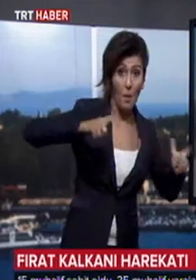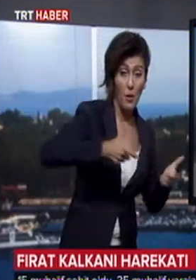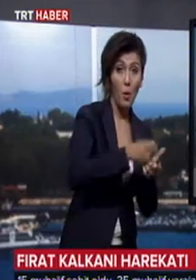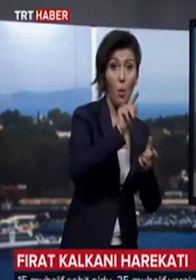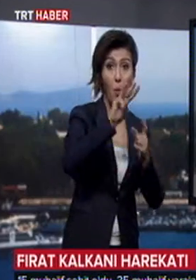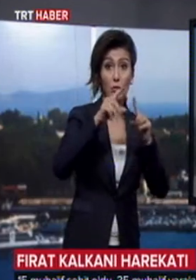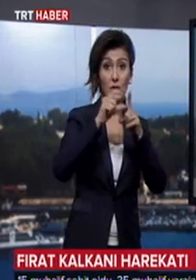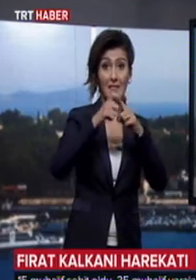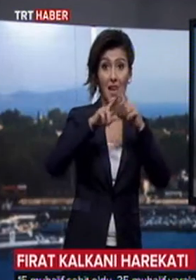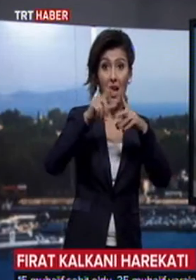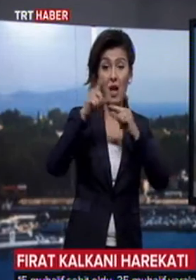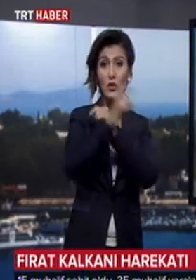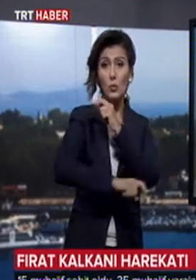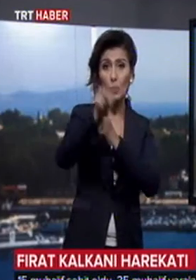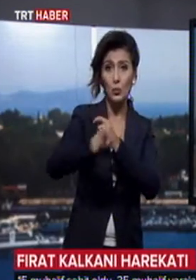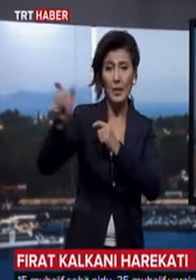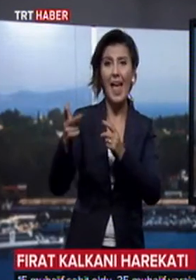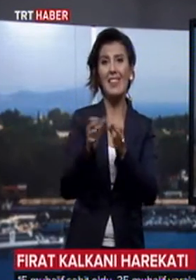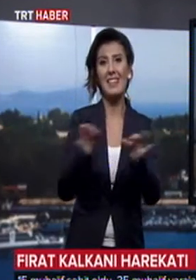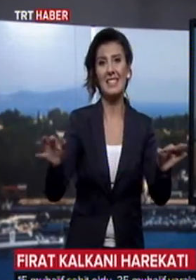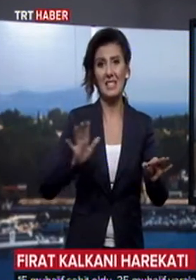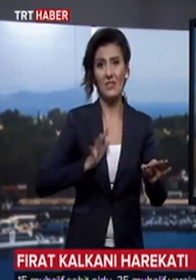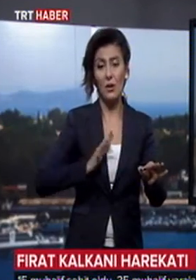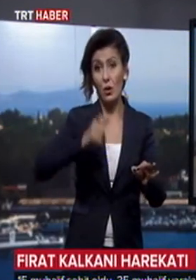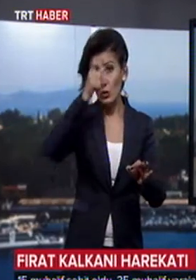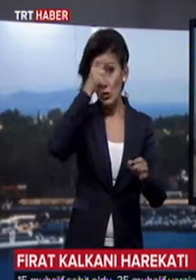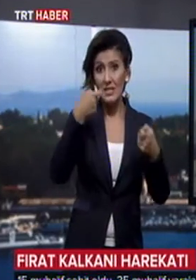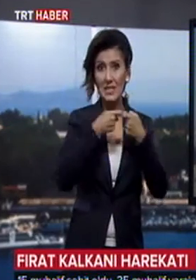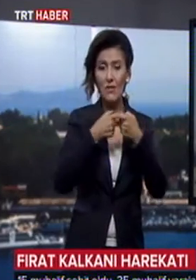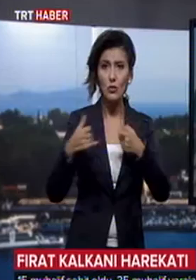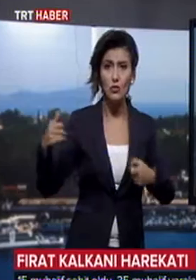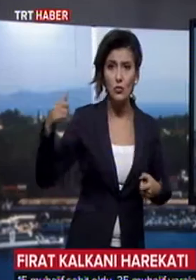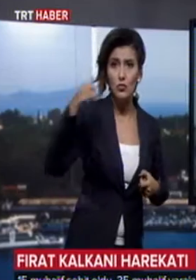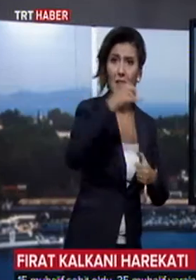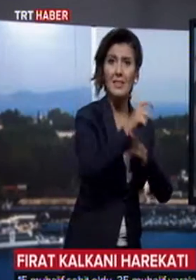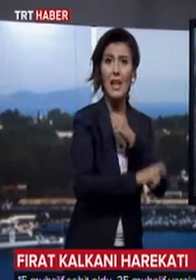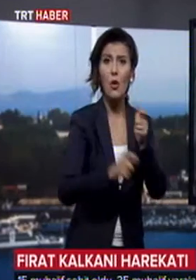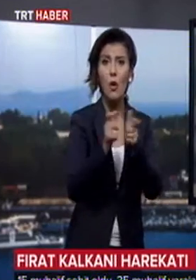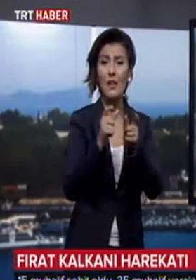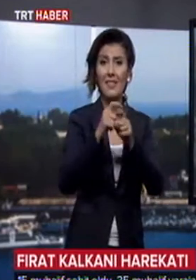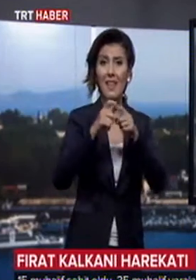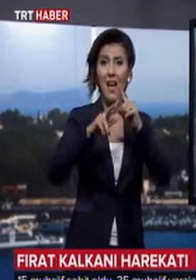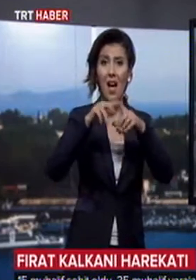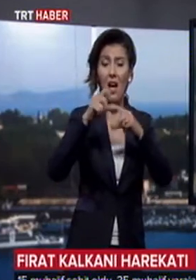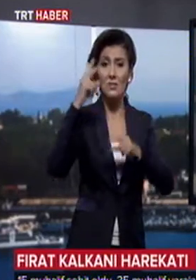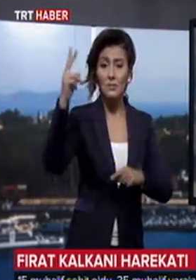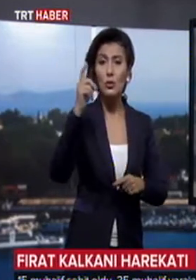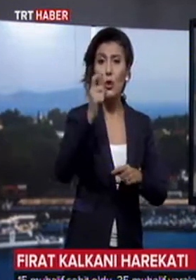etkisiz hale getirildi. Ayrıca, Türk savaş uçakları, terör örgütü DAEŞ'a ait 9 binayı imha etti.